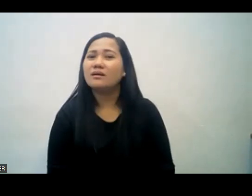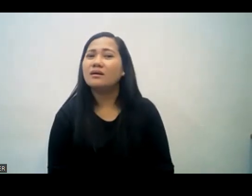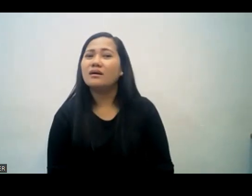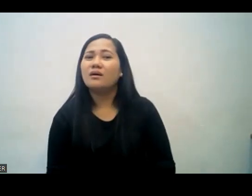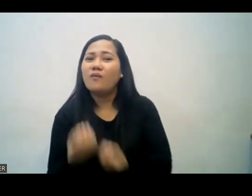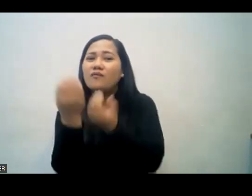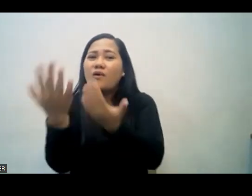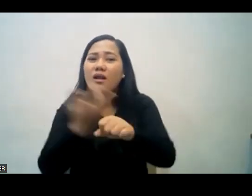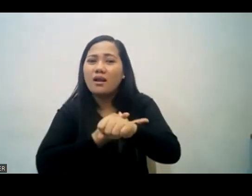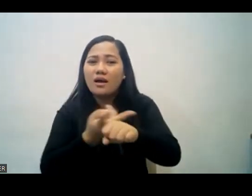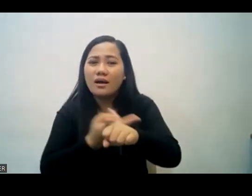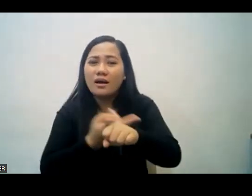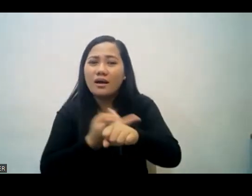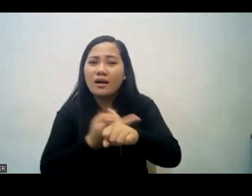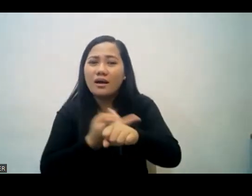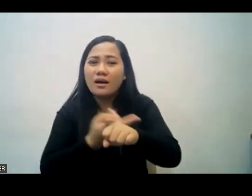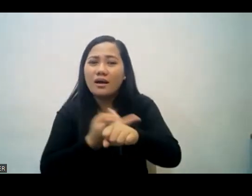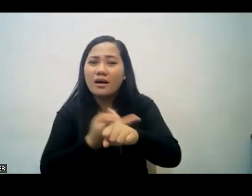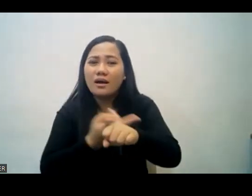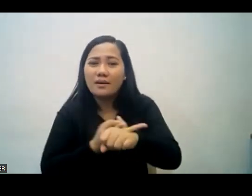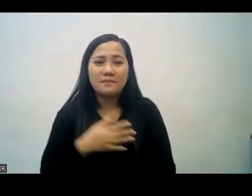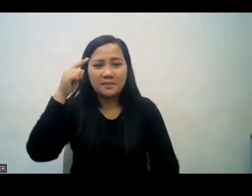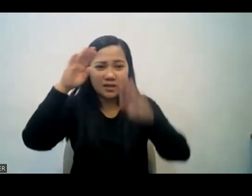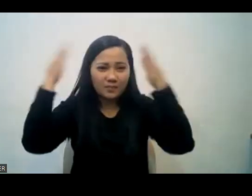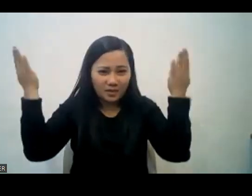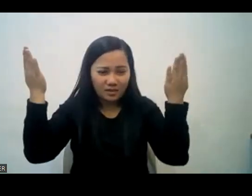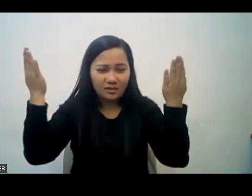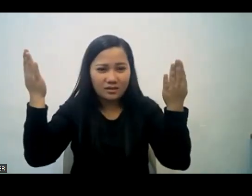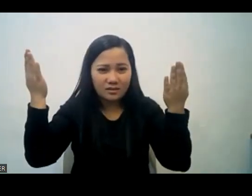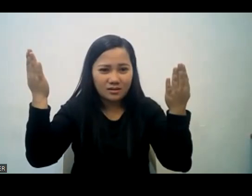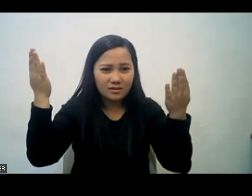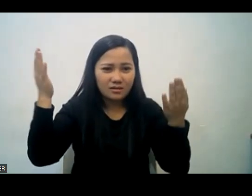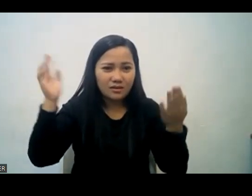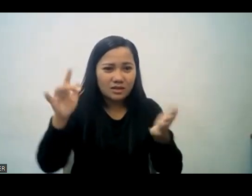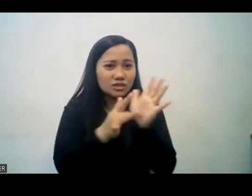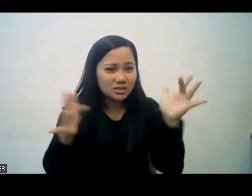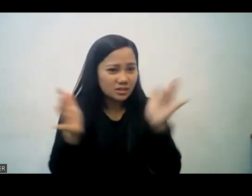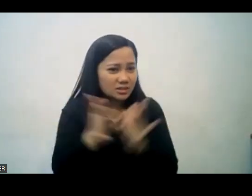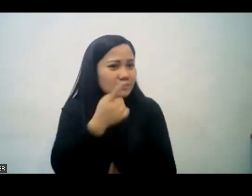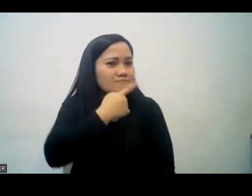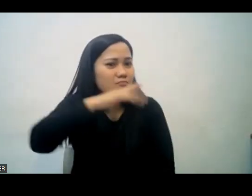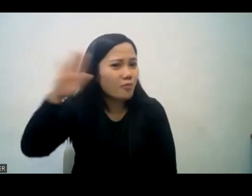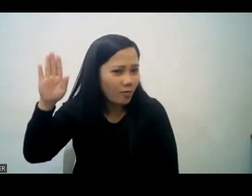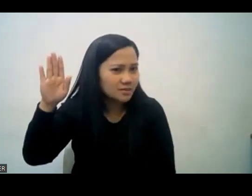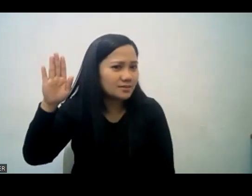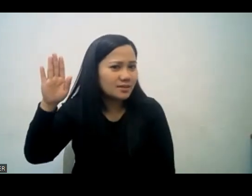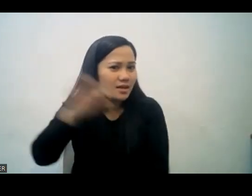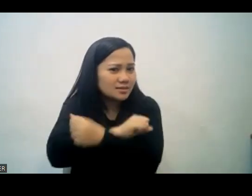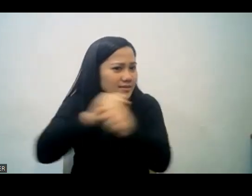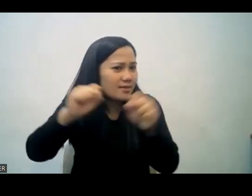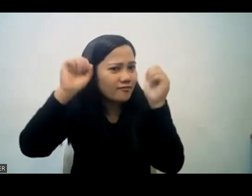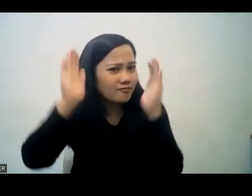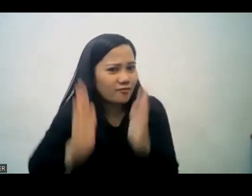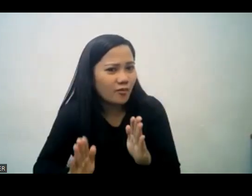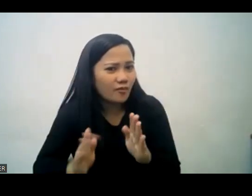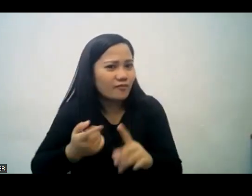my mind opened it had to be this jesus was the promised one it would be jesus